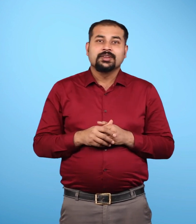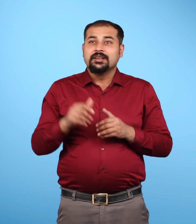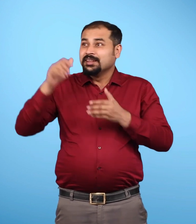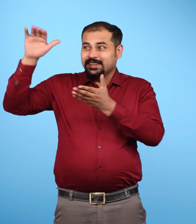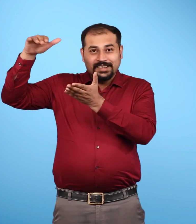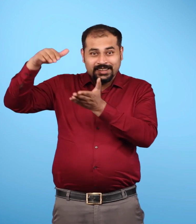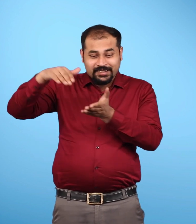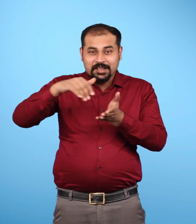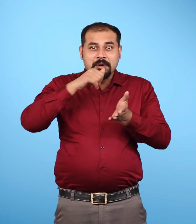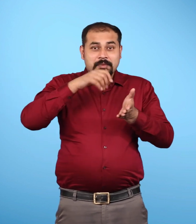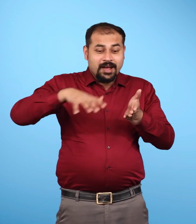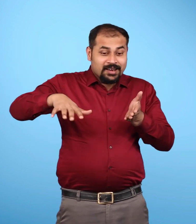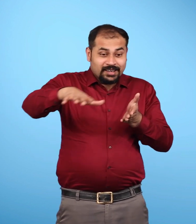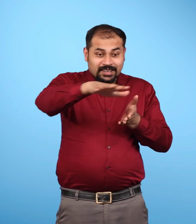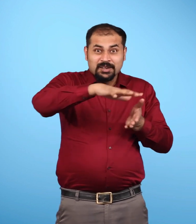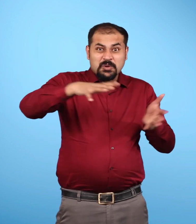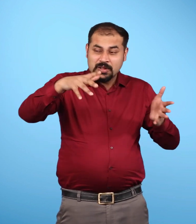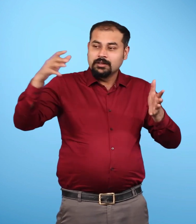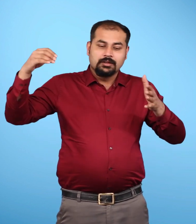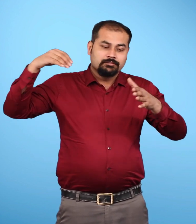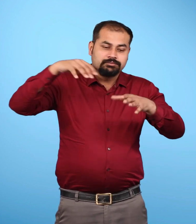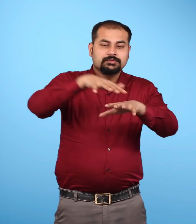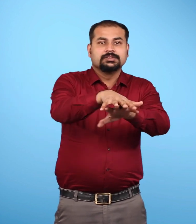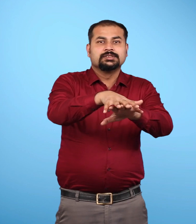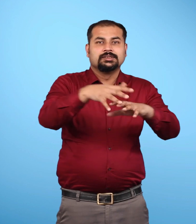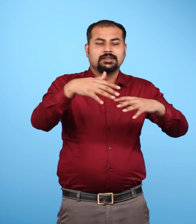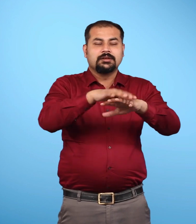और वो नदी का रोप लेकर फिर बाद में समुद्र से जा मिलती है